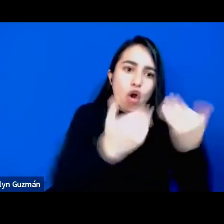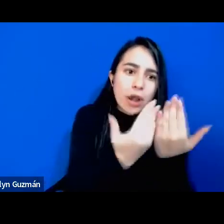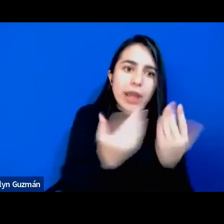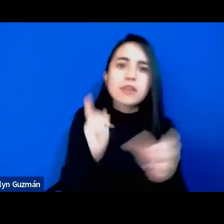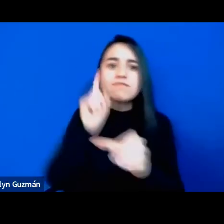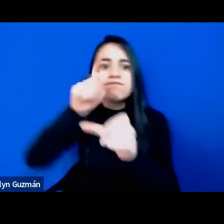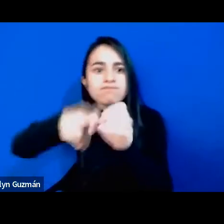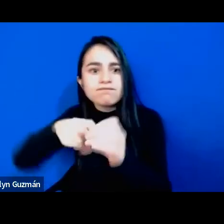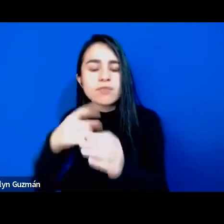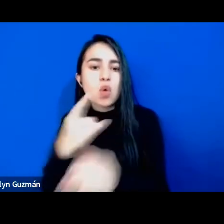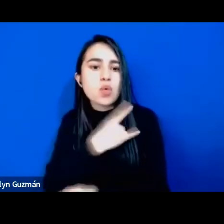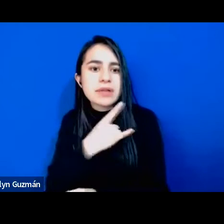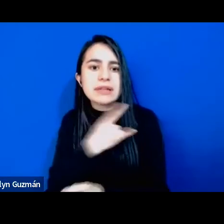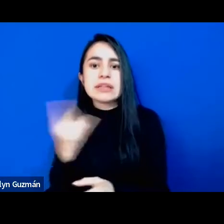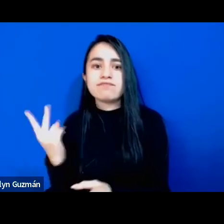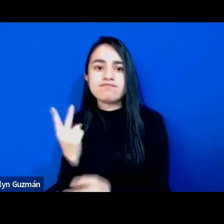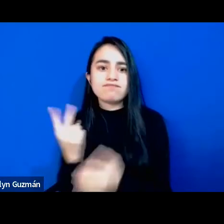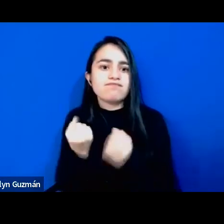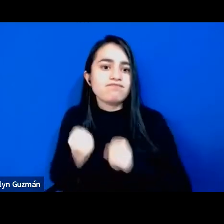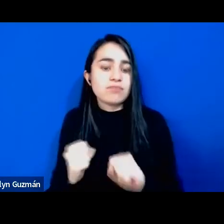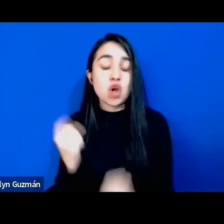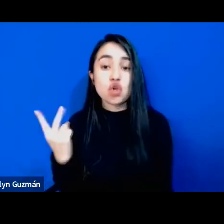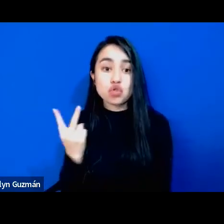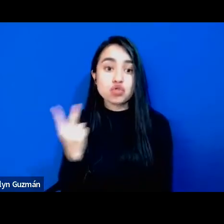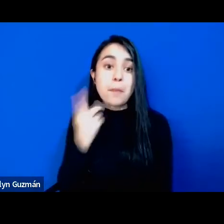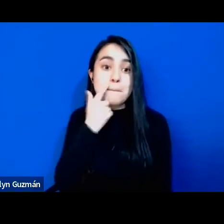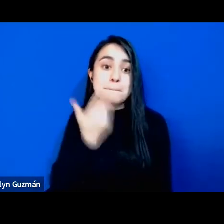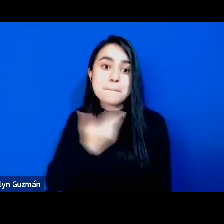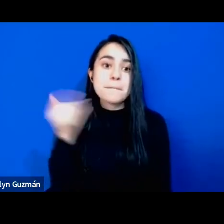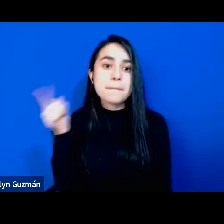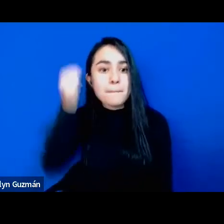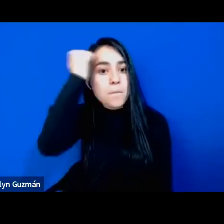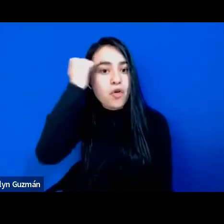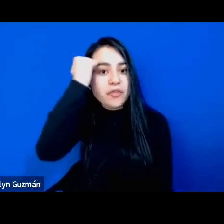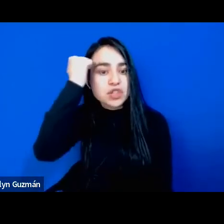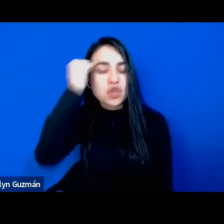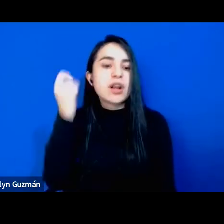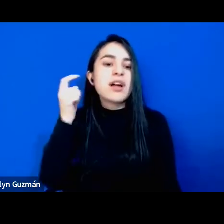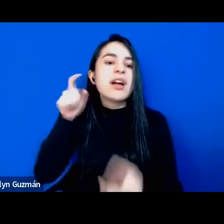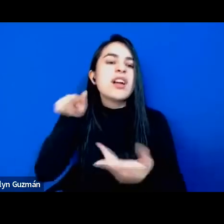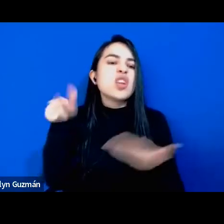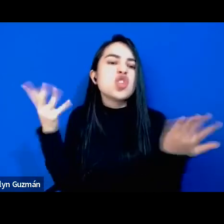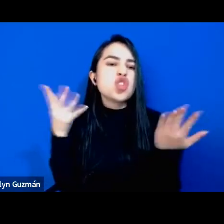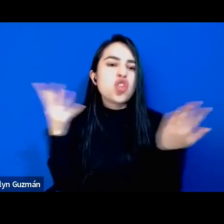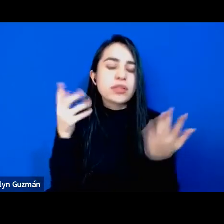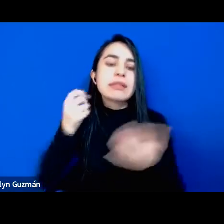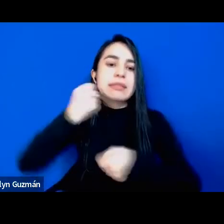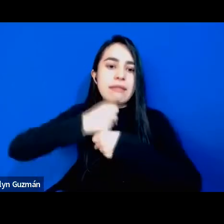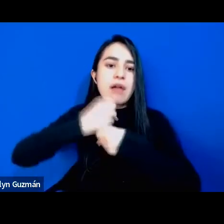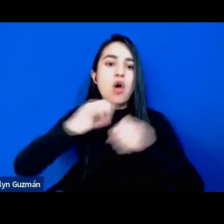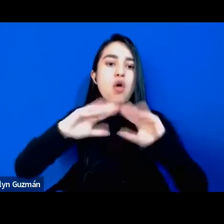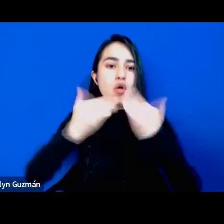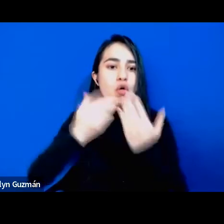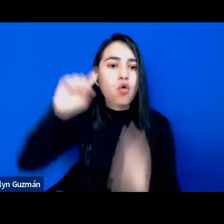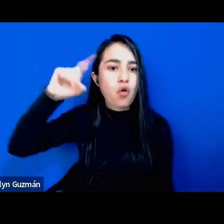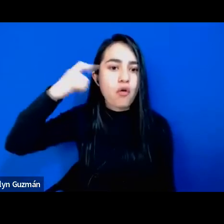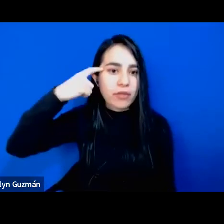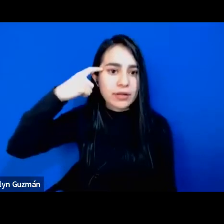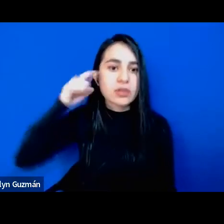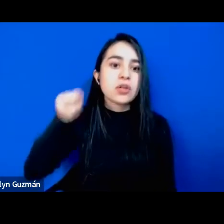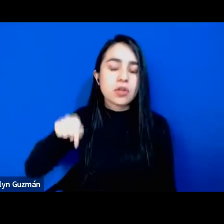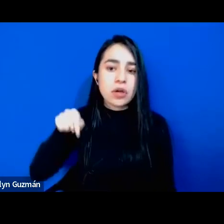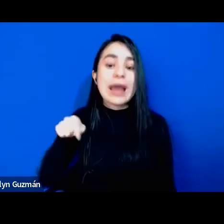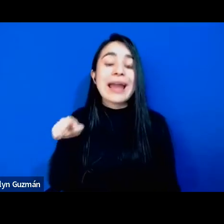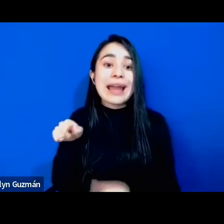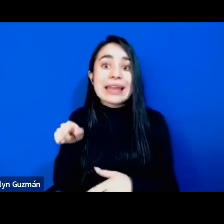esfuerzo porque estoy hablando de dos maestros y maestras de escuelas públicas ¿no? que se relaciona mucho